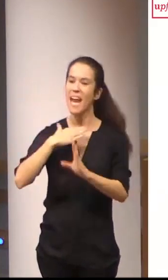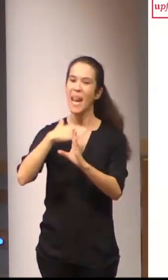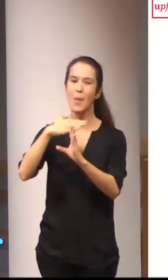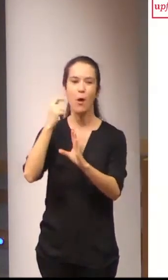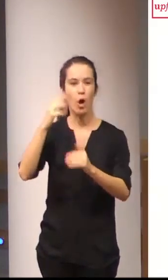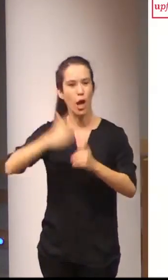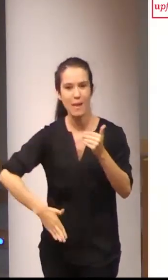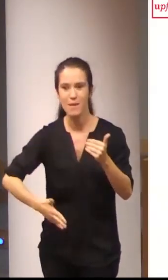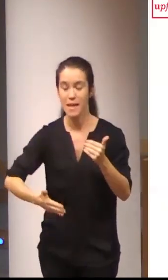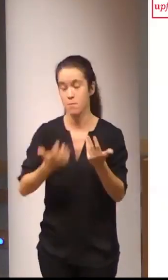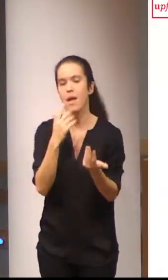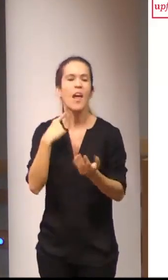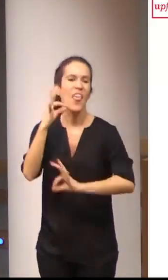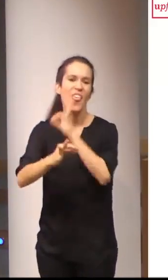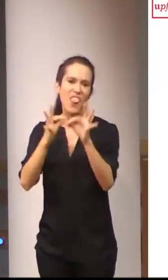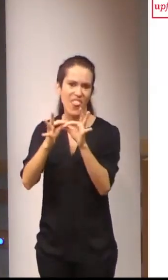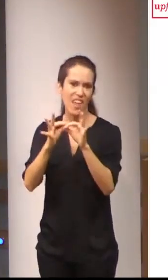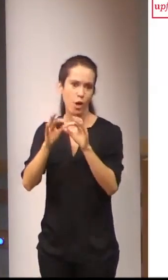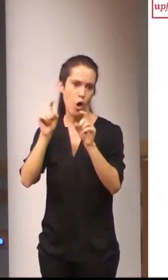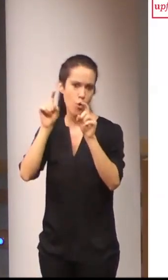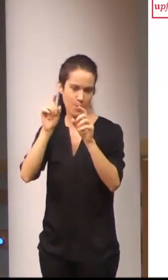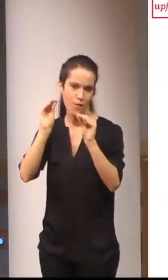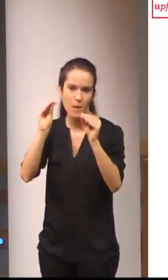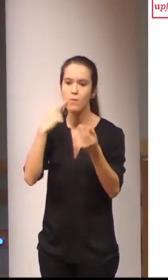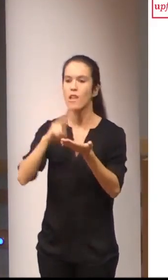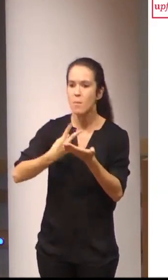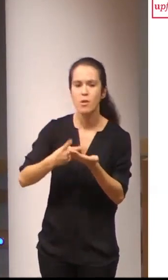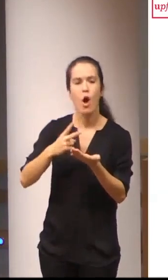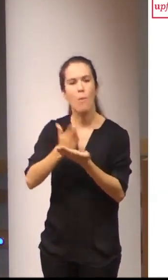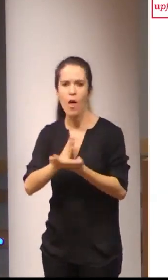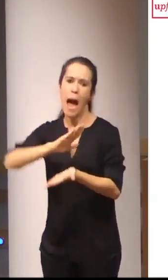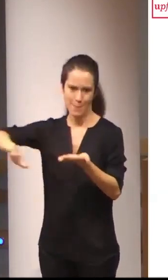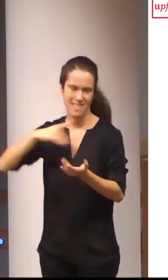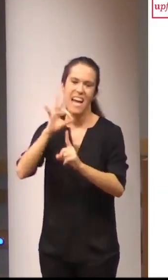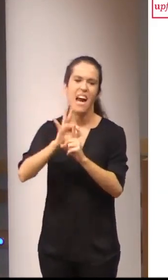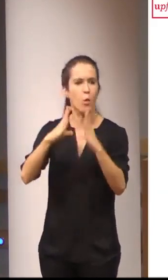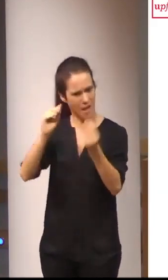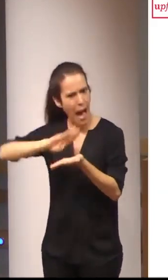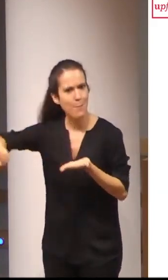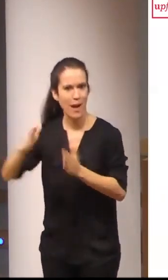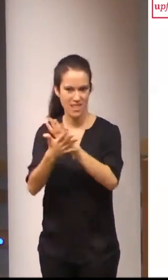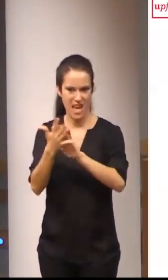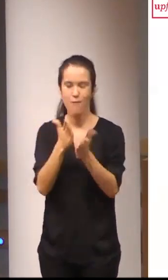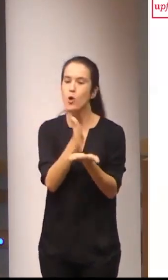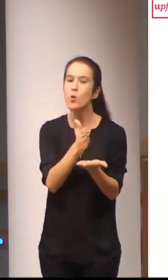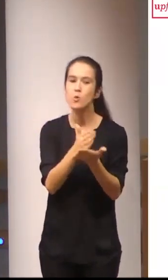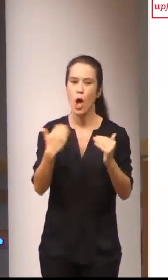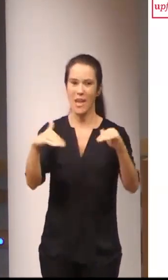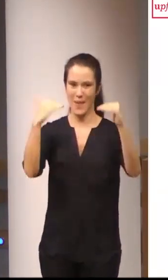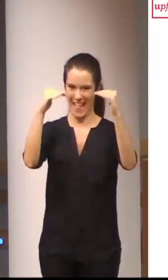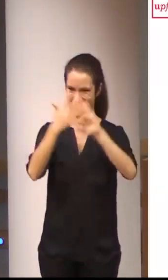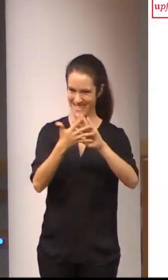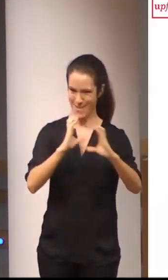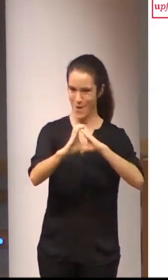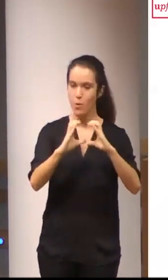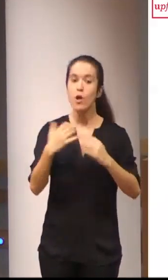lado los ciclos formativos de interpretación o de mediación o los grados universitarios, esta formación se centra o se limita a los